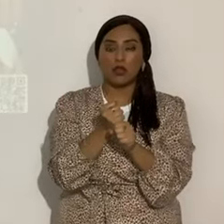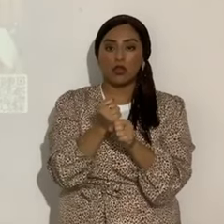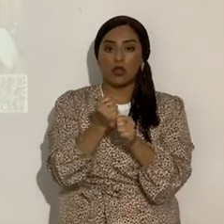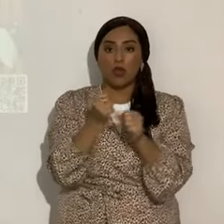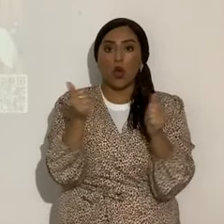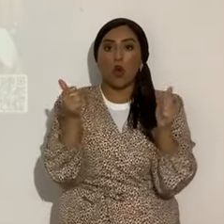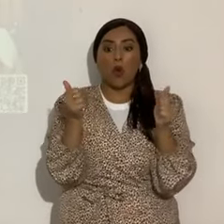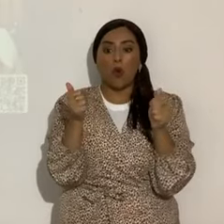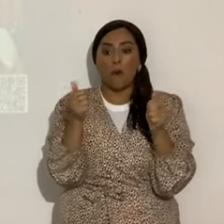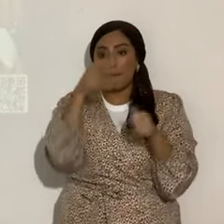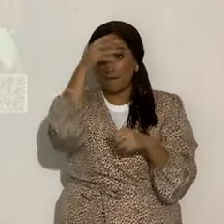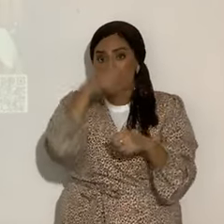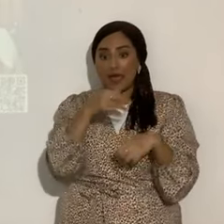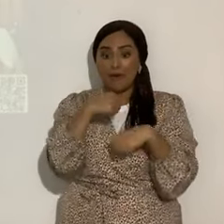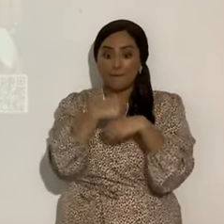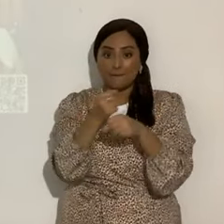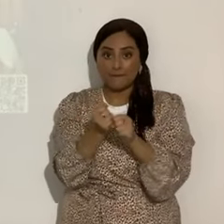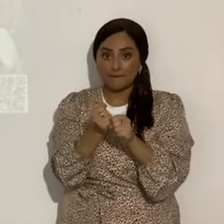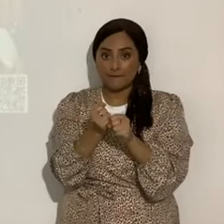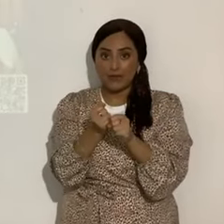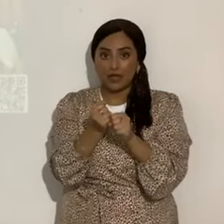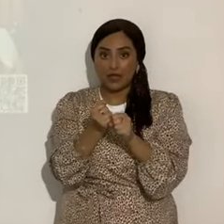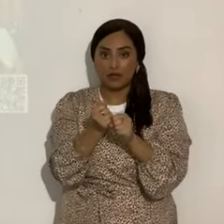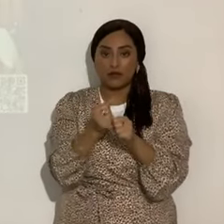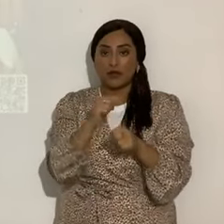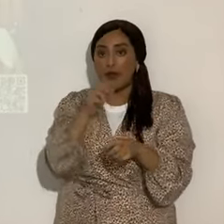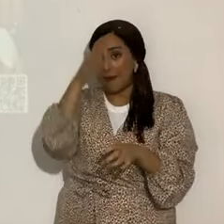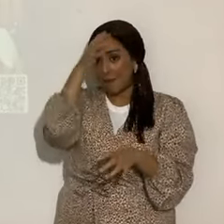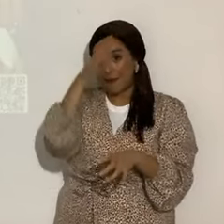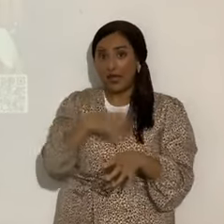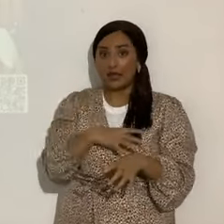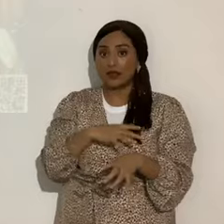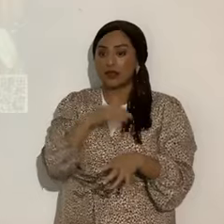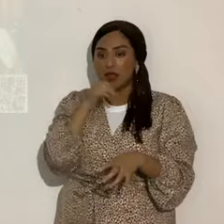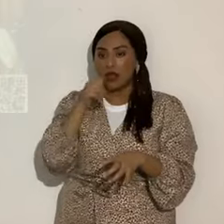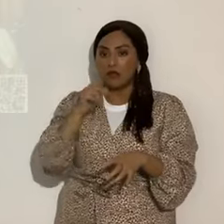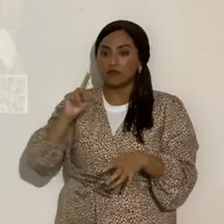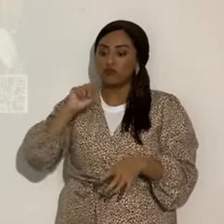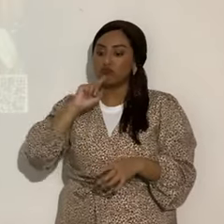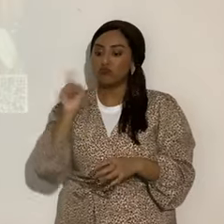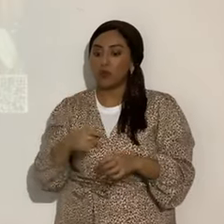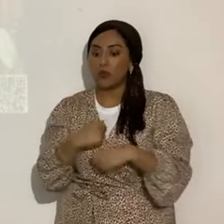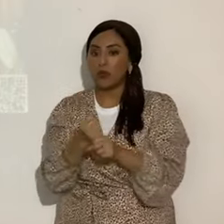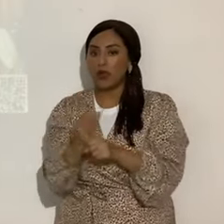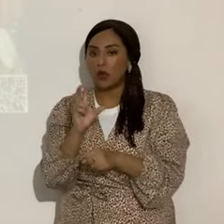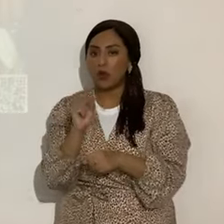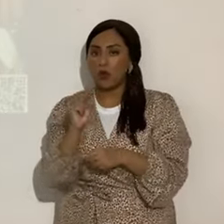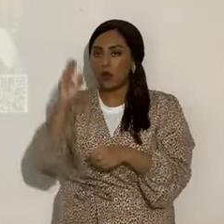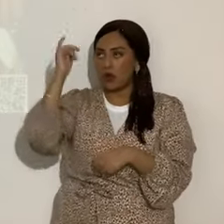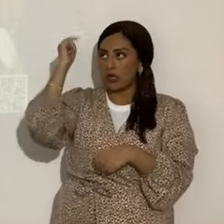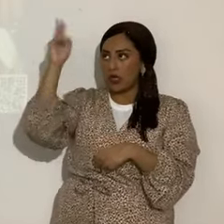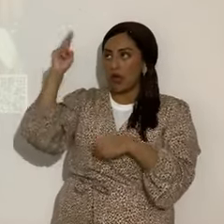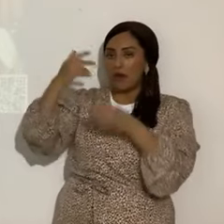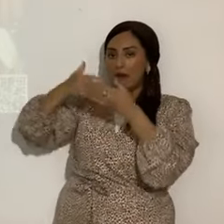creación. No hay nada recreado, en el primer, en los días de la creación, ¿se acuerdan? Seis días,